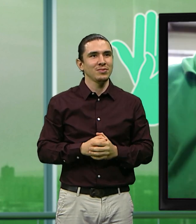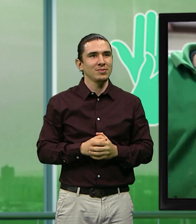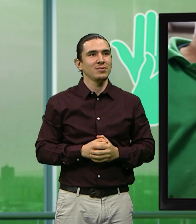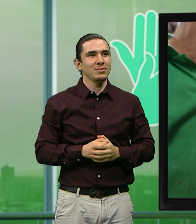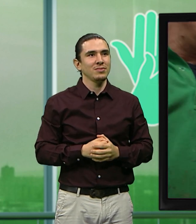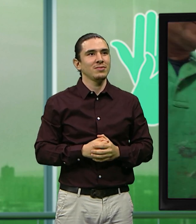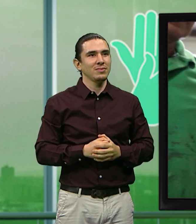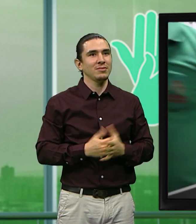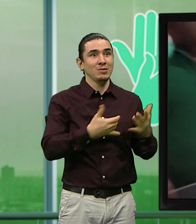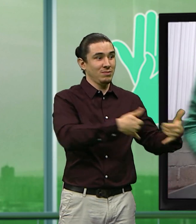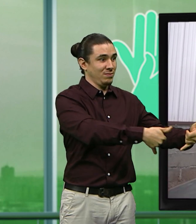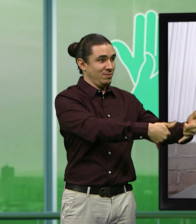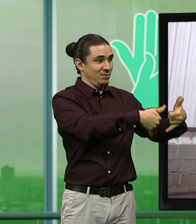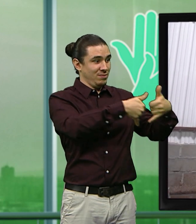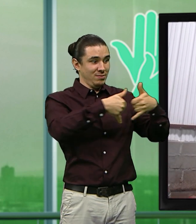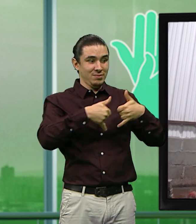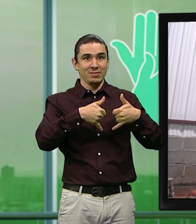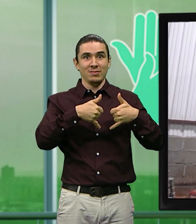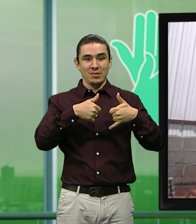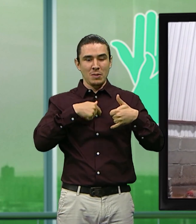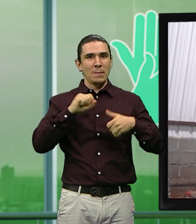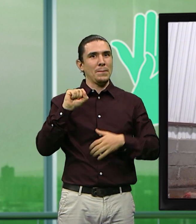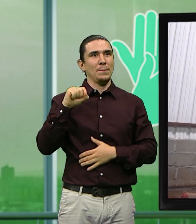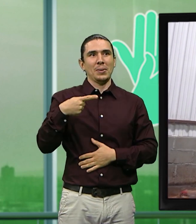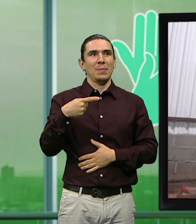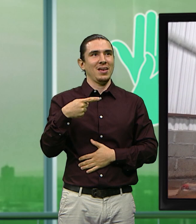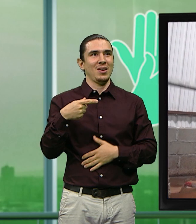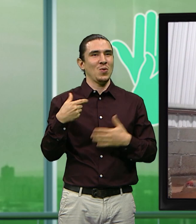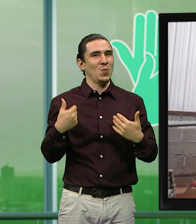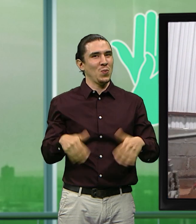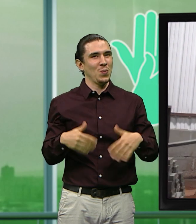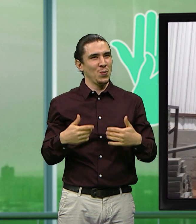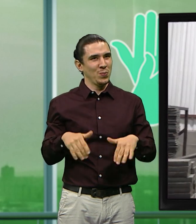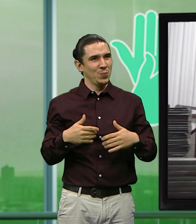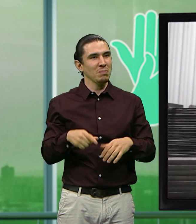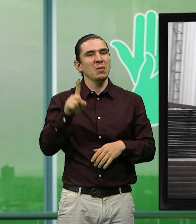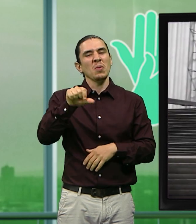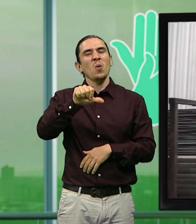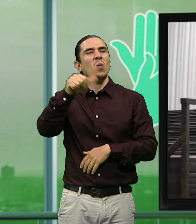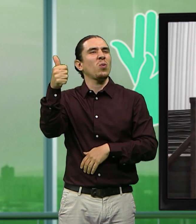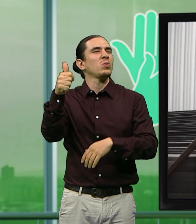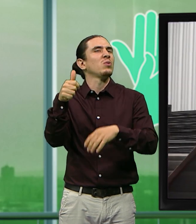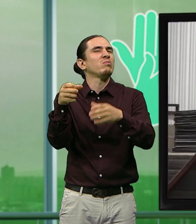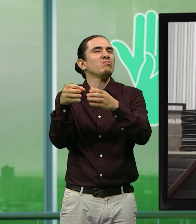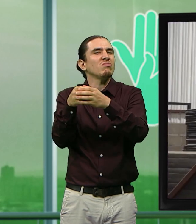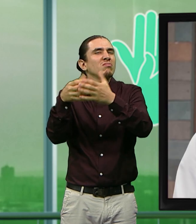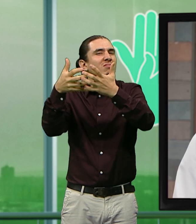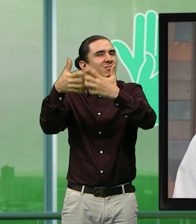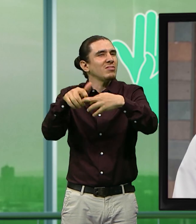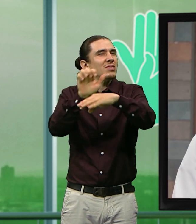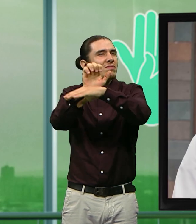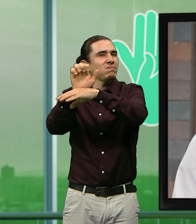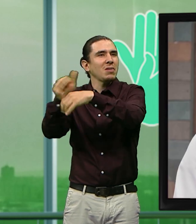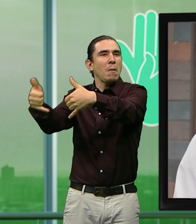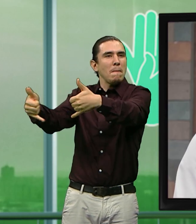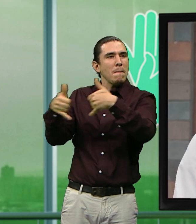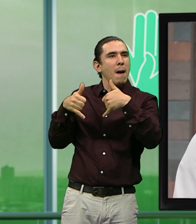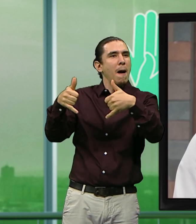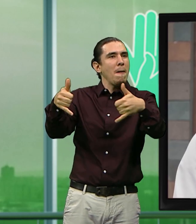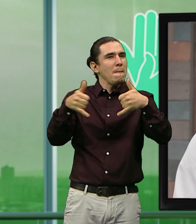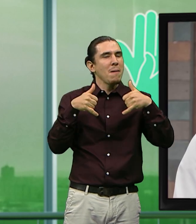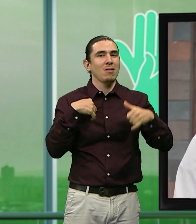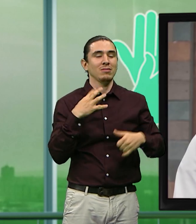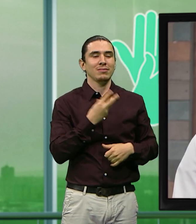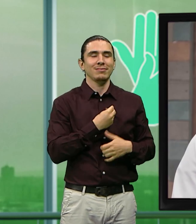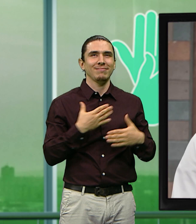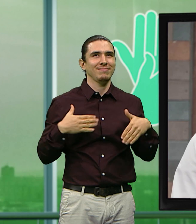Recibimos el premio, el primer lugar en Juntos por el Planeta, una iniciativa de Unilever y Recon Colombia. Y en este momento estamos